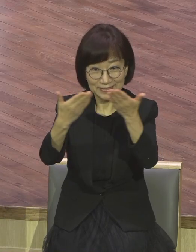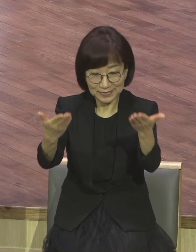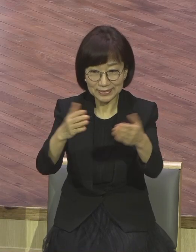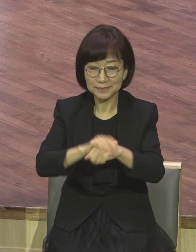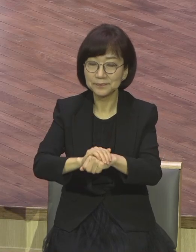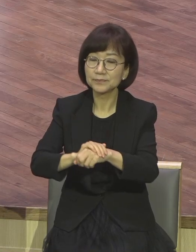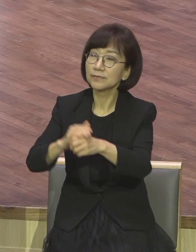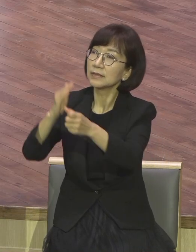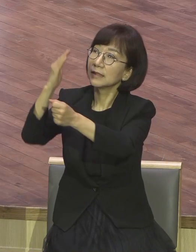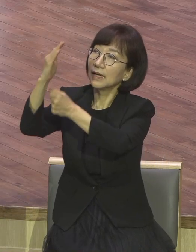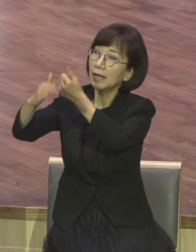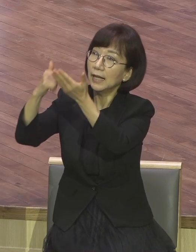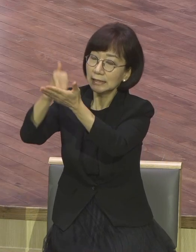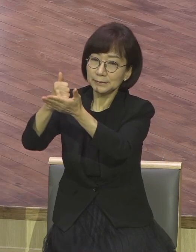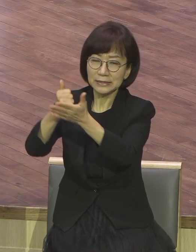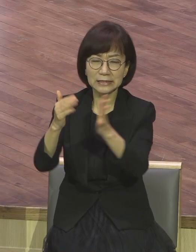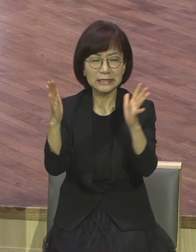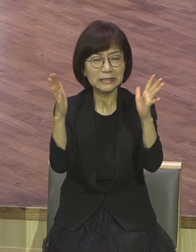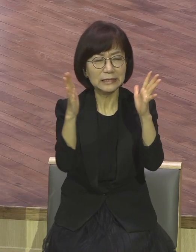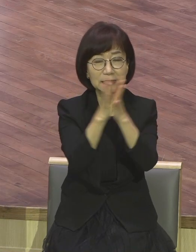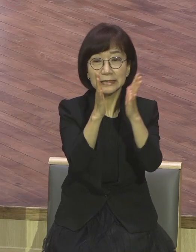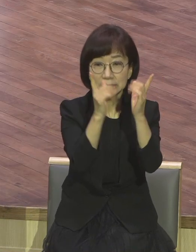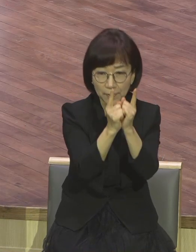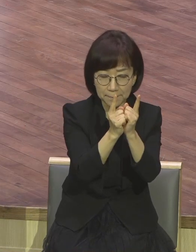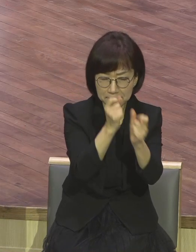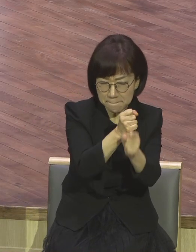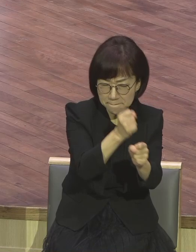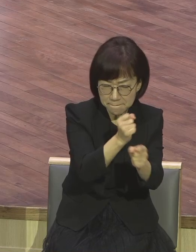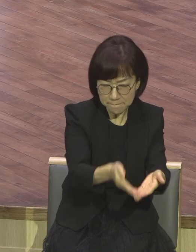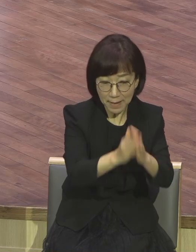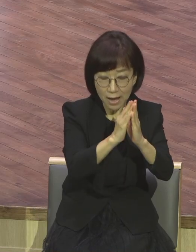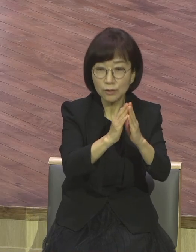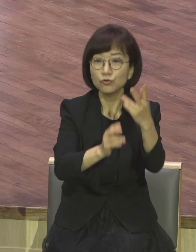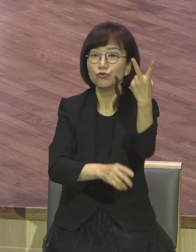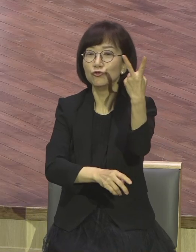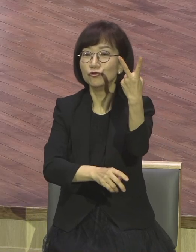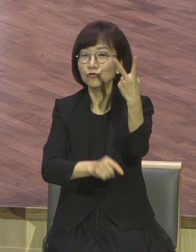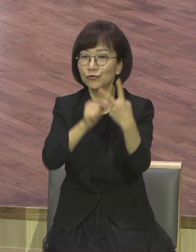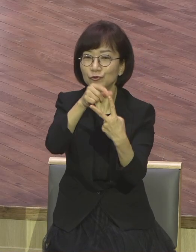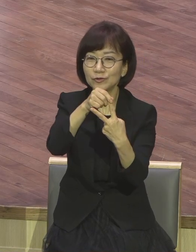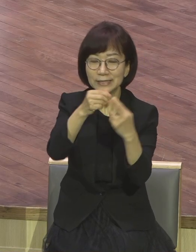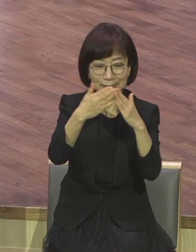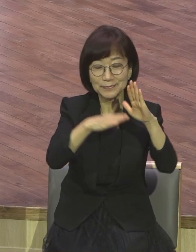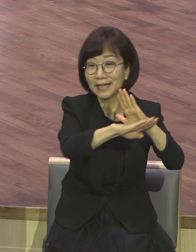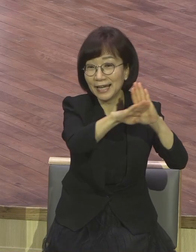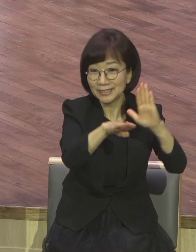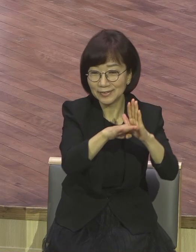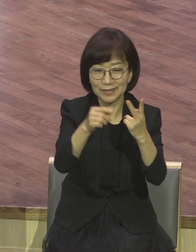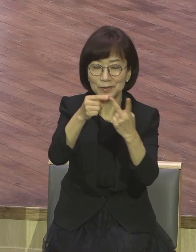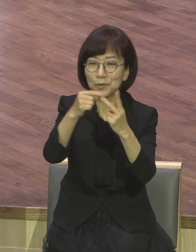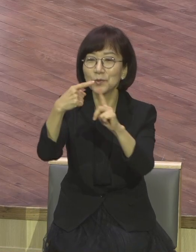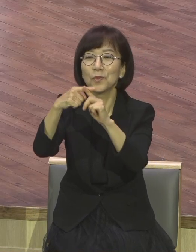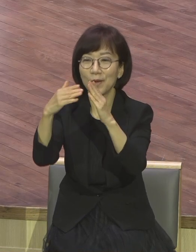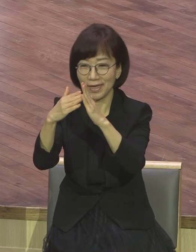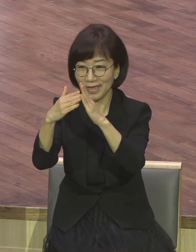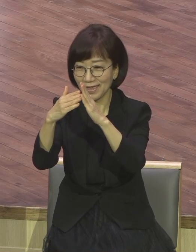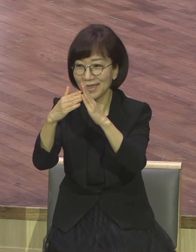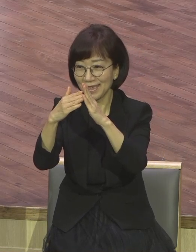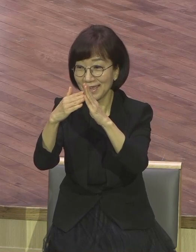세우신 두 기관이 있는데 그것이 바로 가정과 교회입니다. 장세기 2장 18절